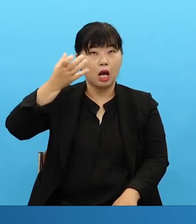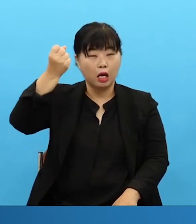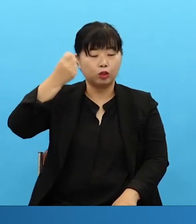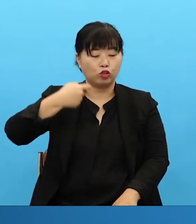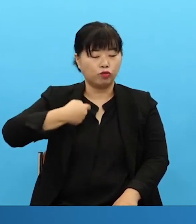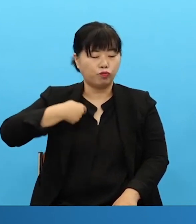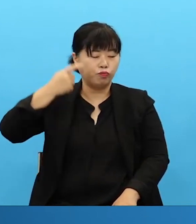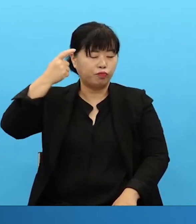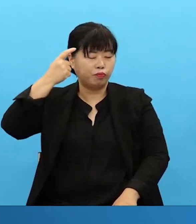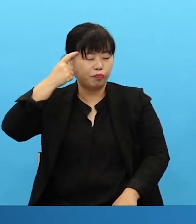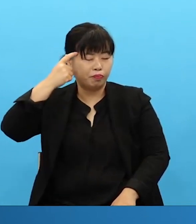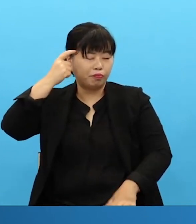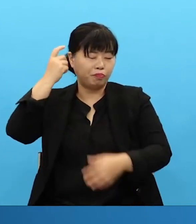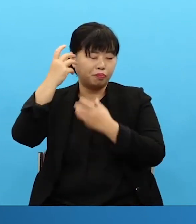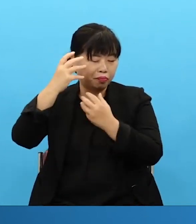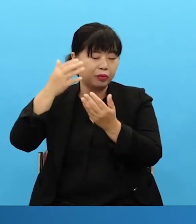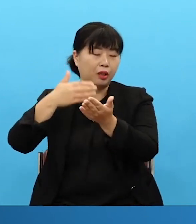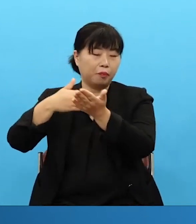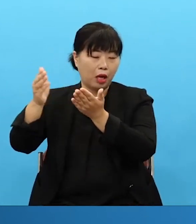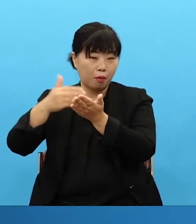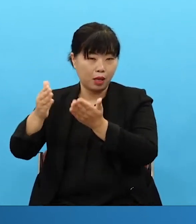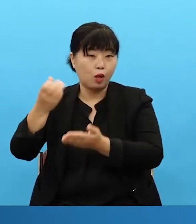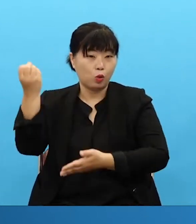about one nation and think about how we're going to pass it on to the next generation.